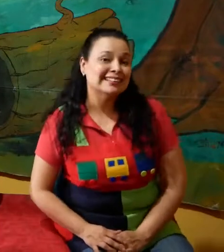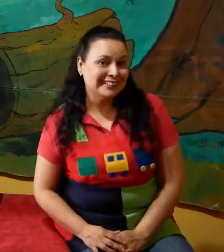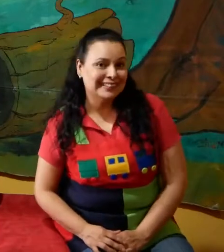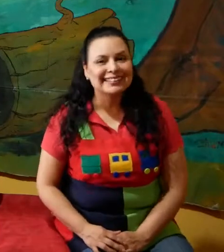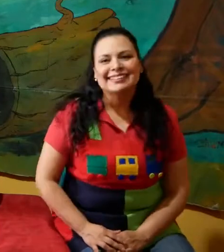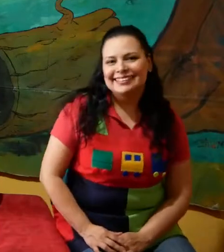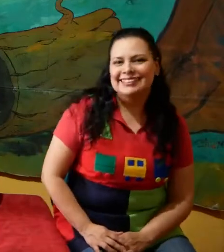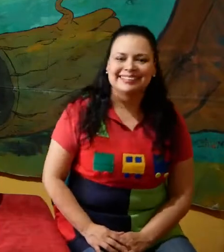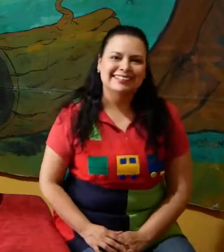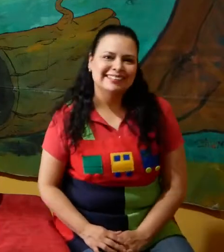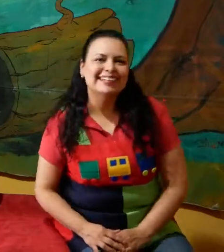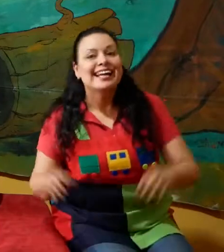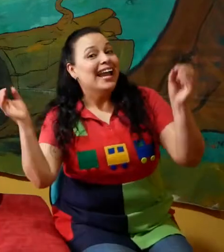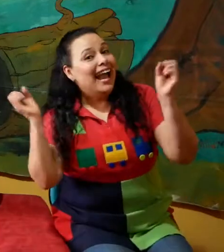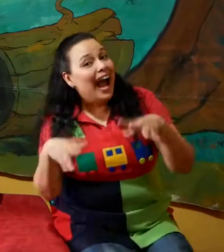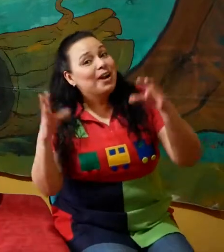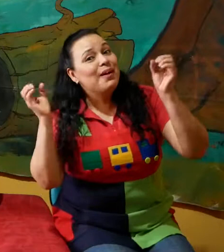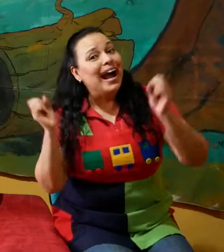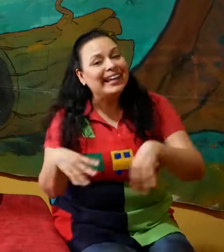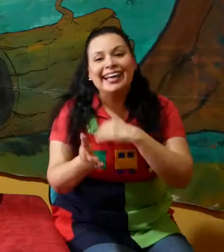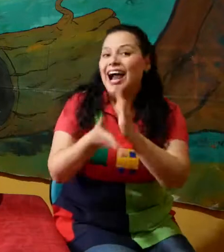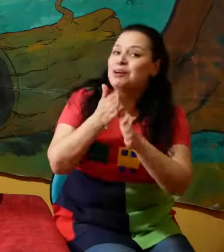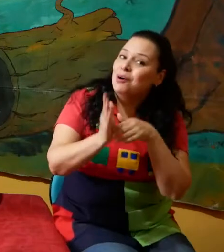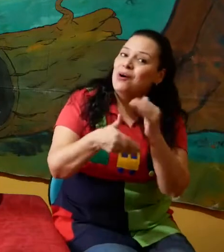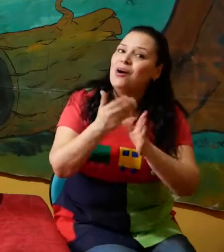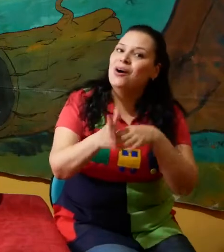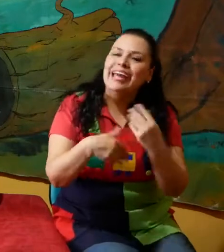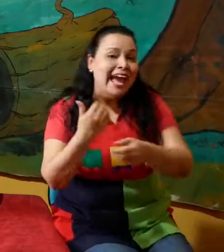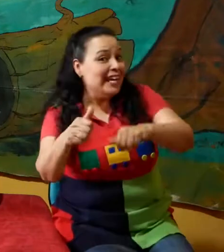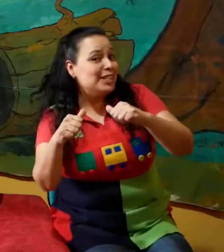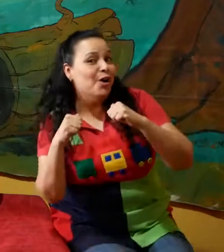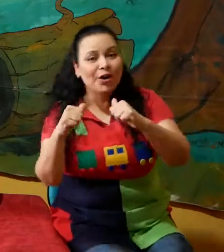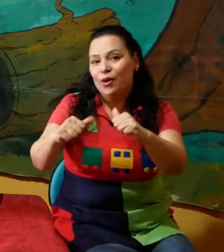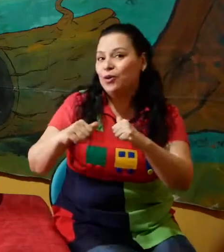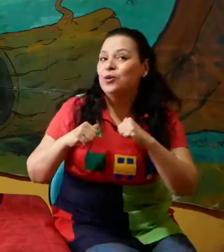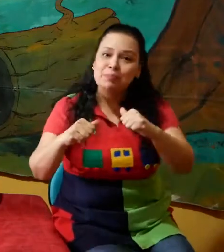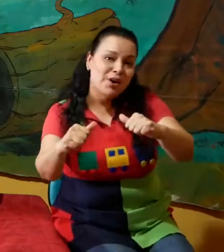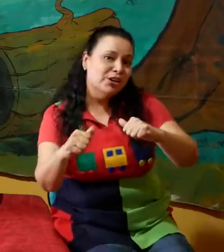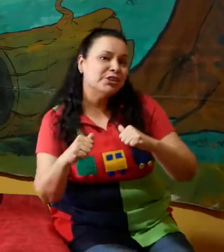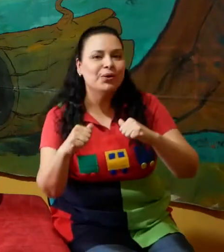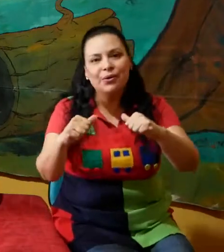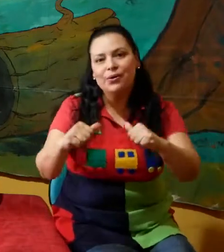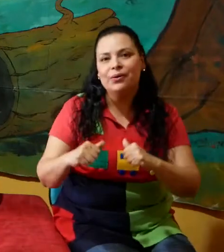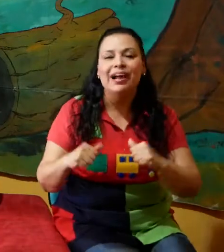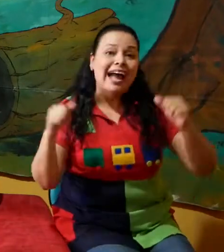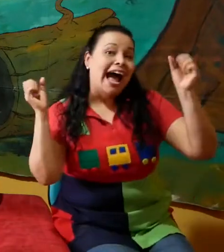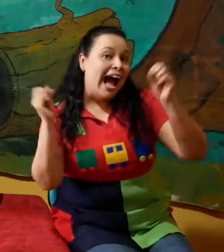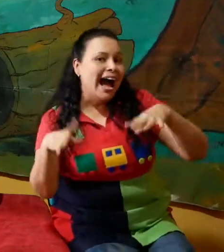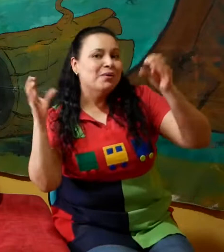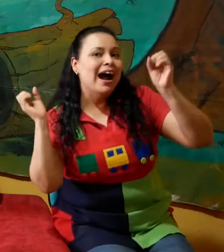movimientos Agua y jabón Es lo que ocupo yo